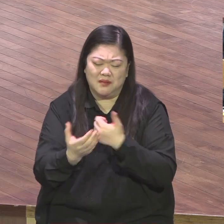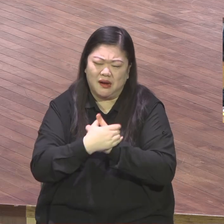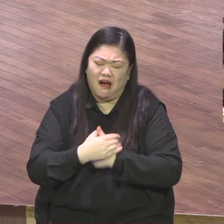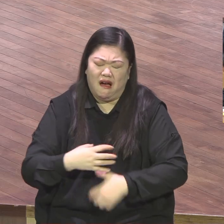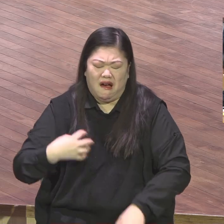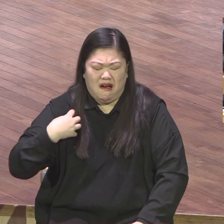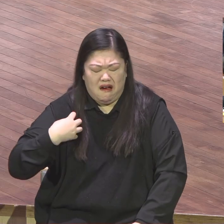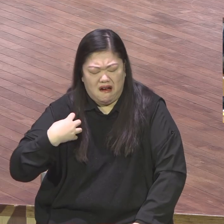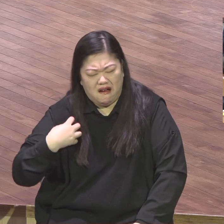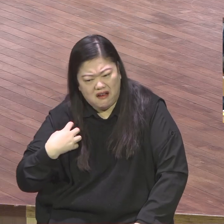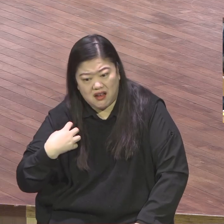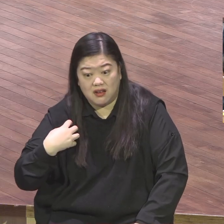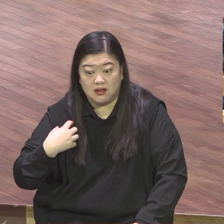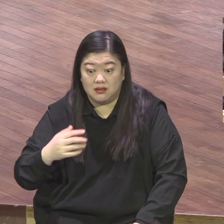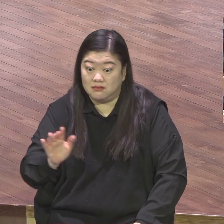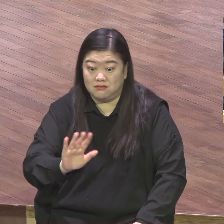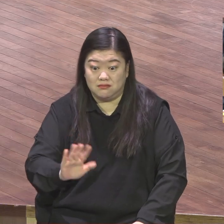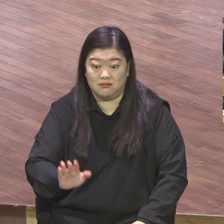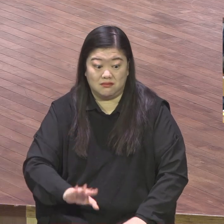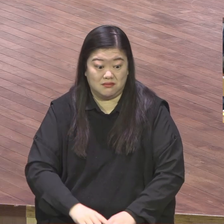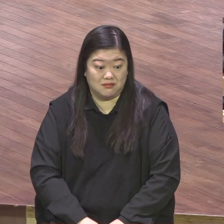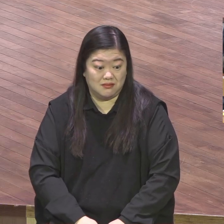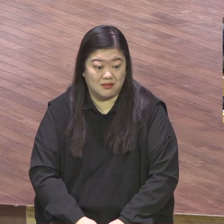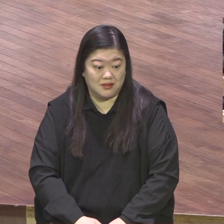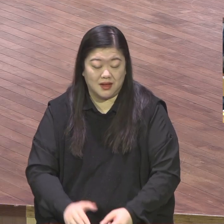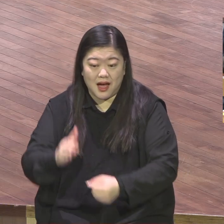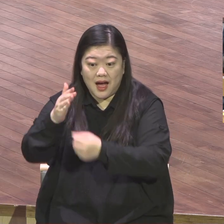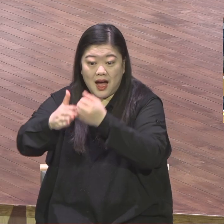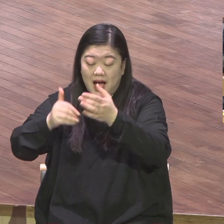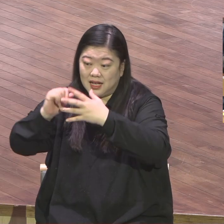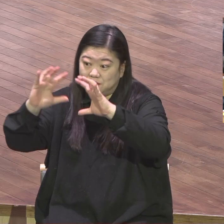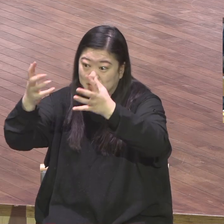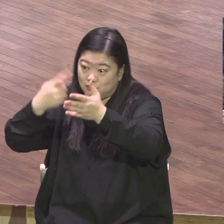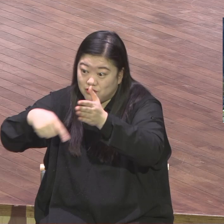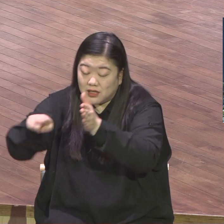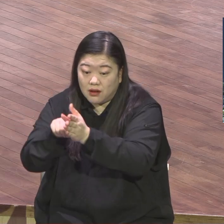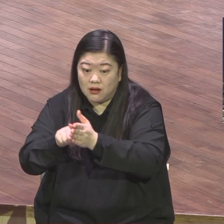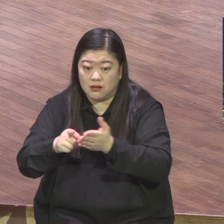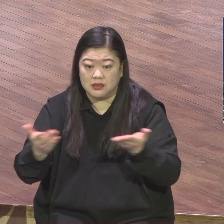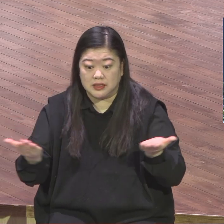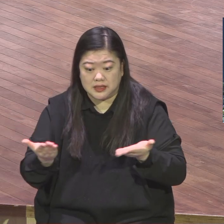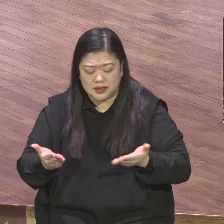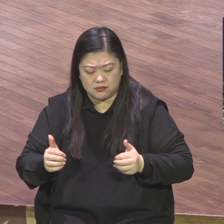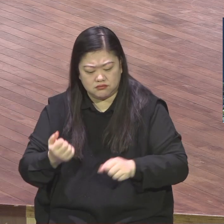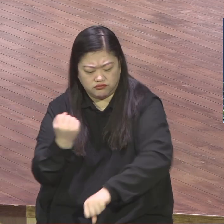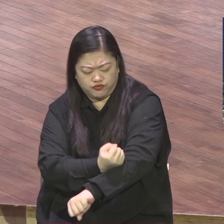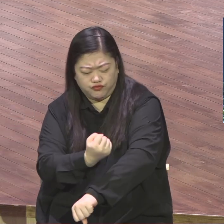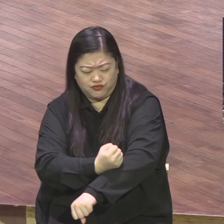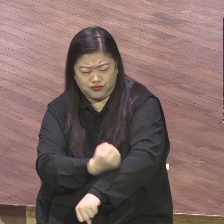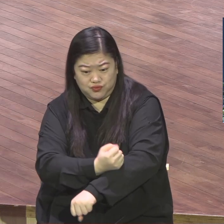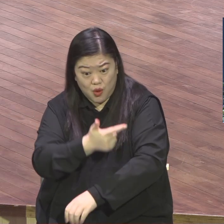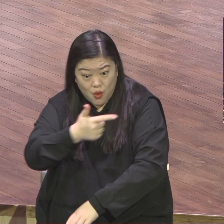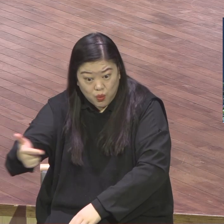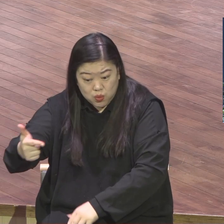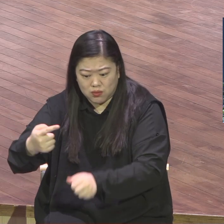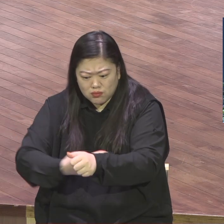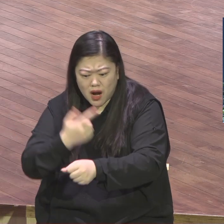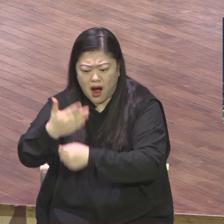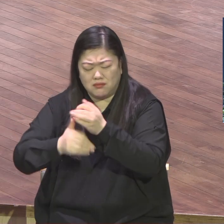하나님 일을 그 나라와 그 의리를 위해서 헌신하면 하나님이 채워주신다 했잖아요. 너희는